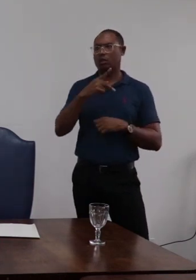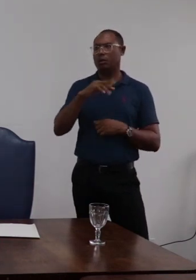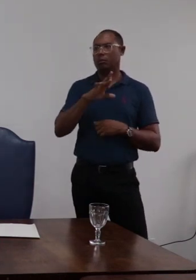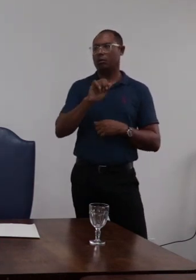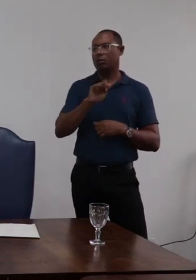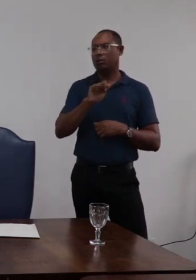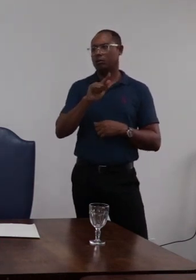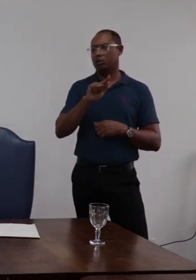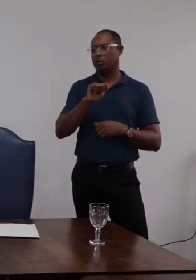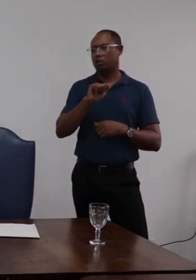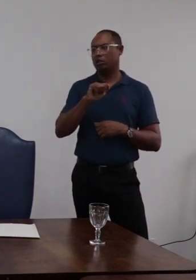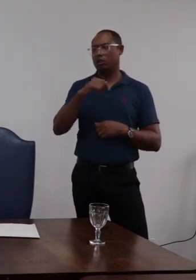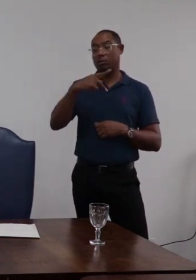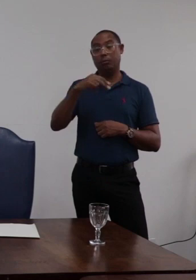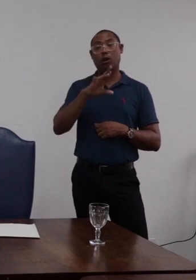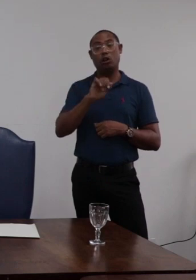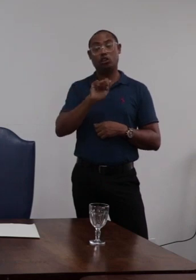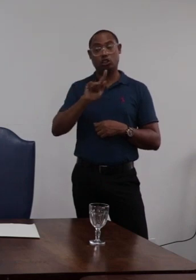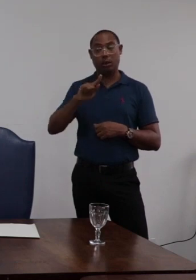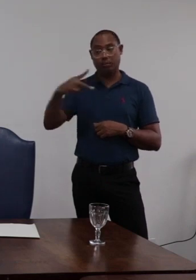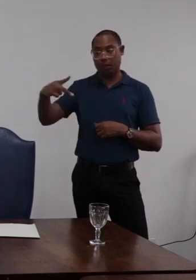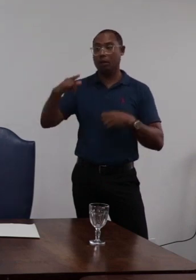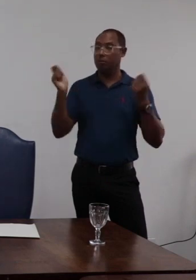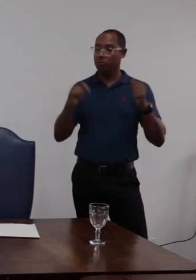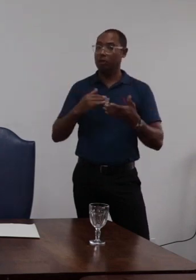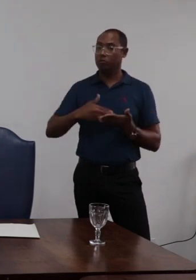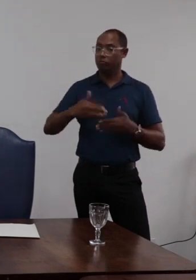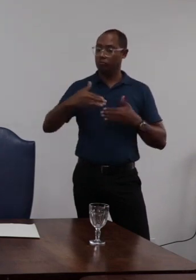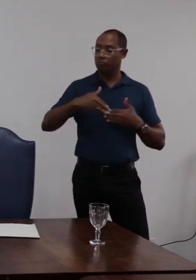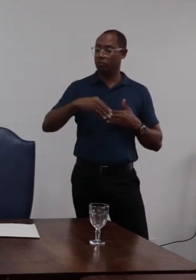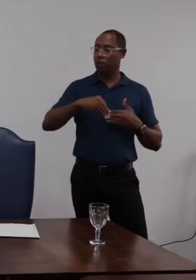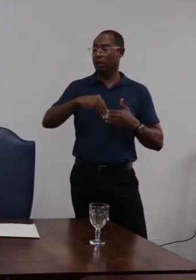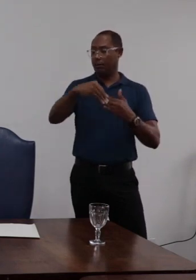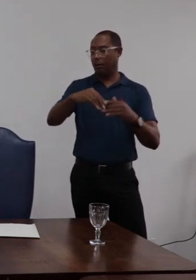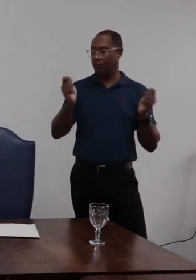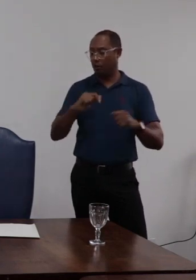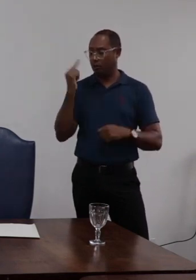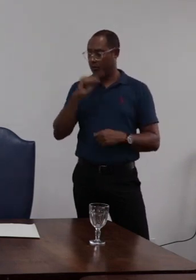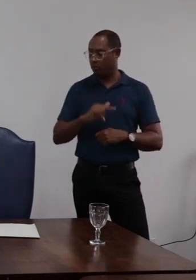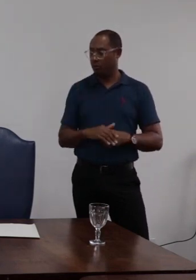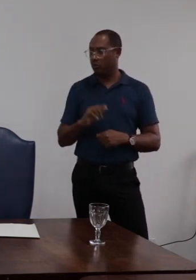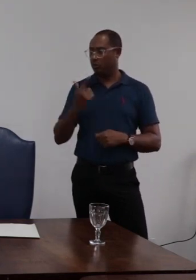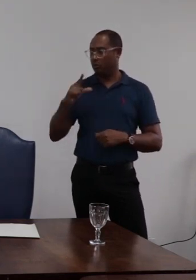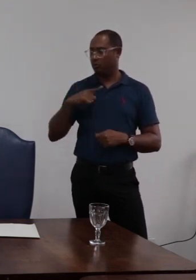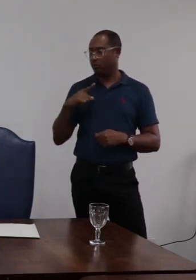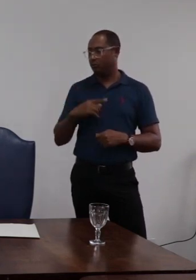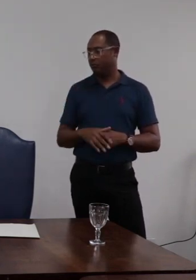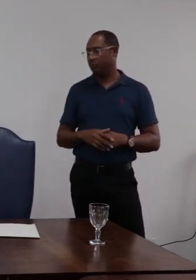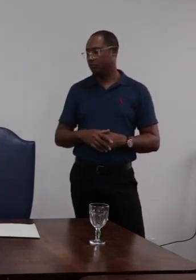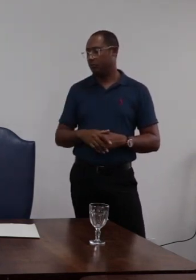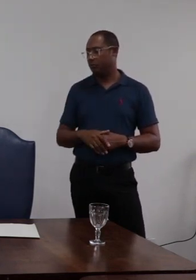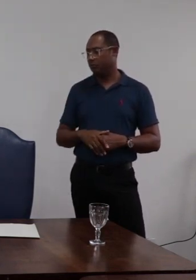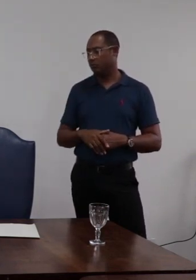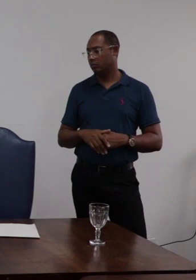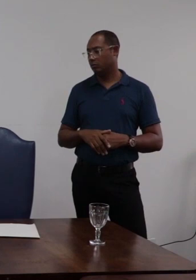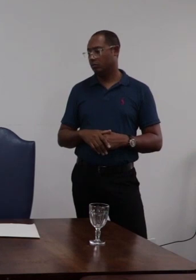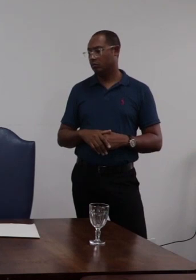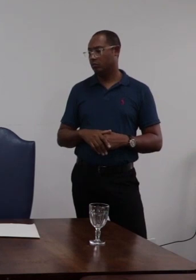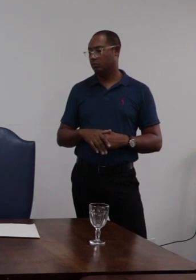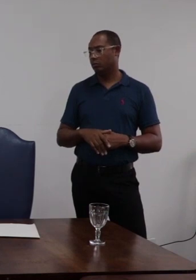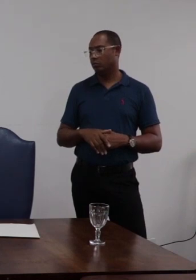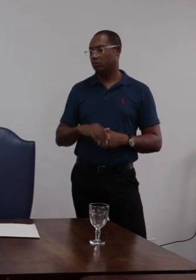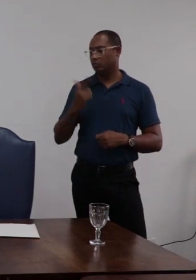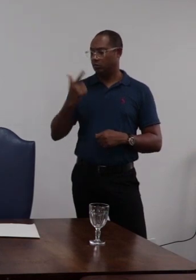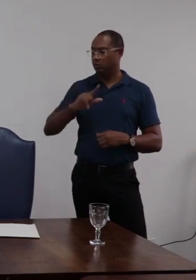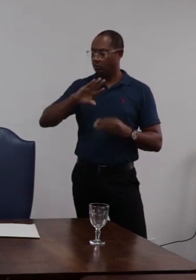possamos encaminhar ações nesse sentido com relação aos demais questionamentos eu queria só